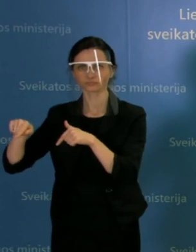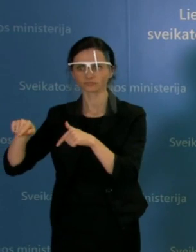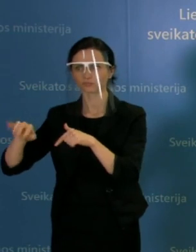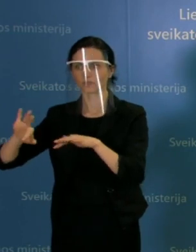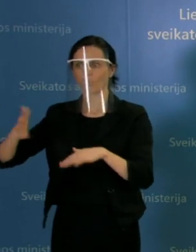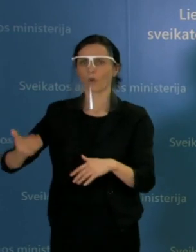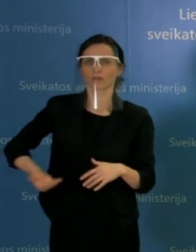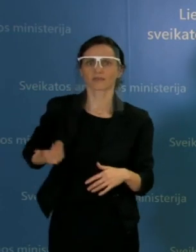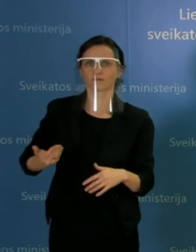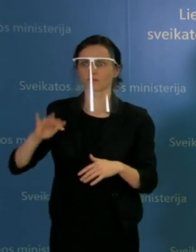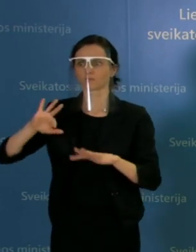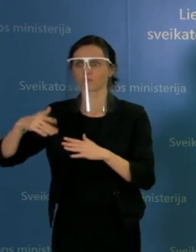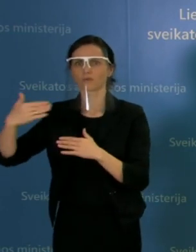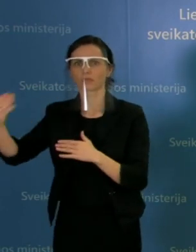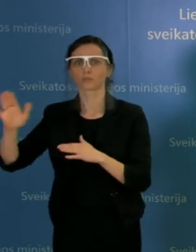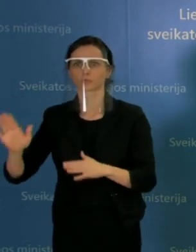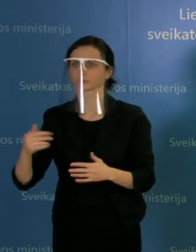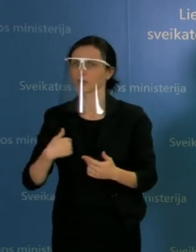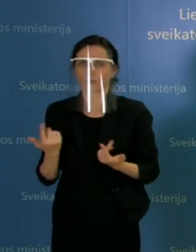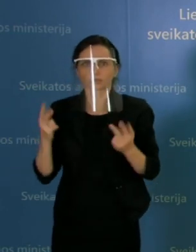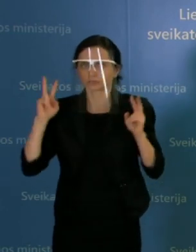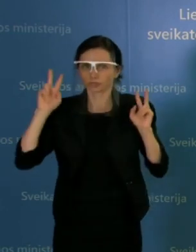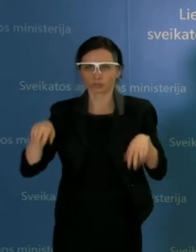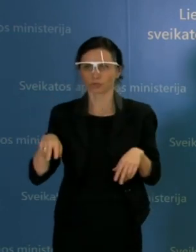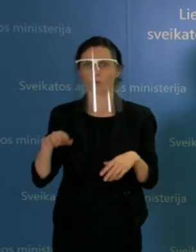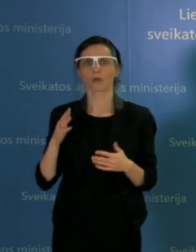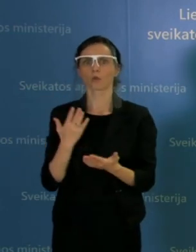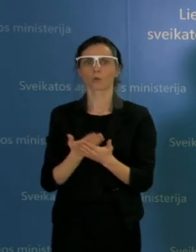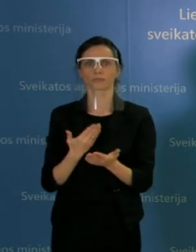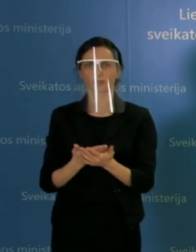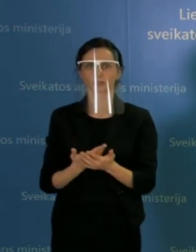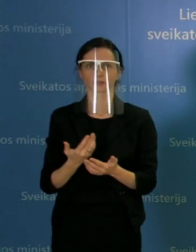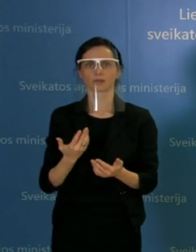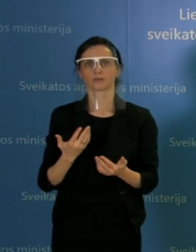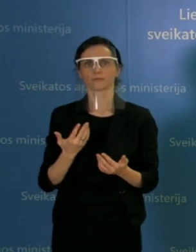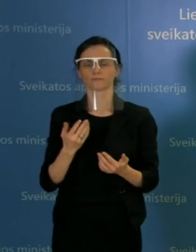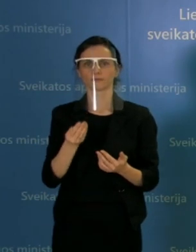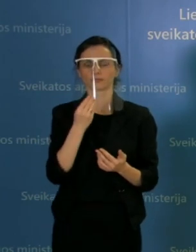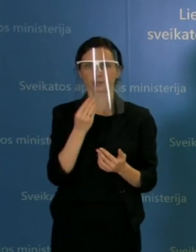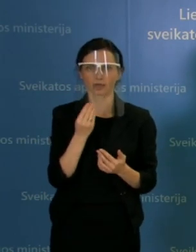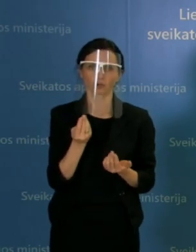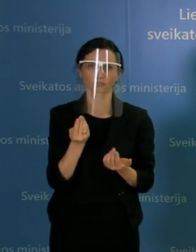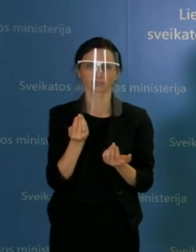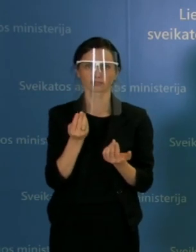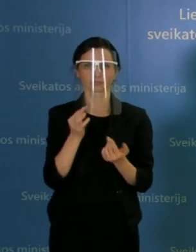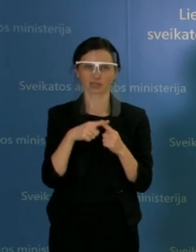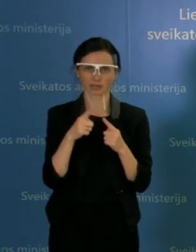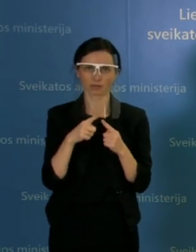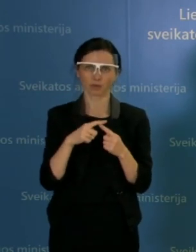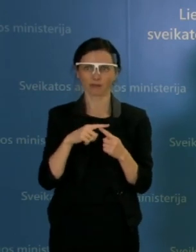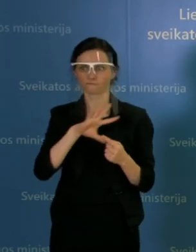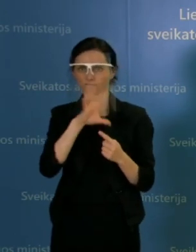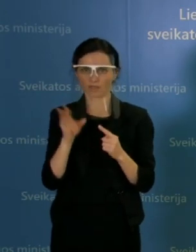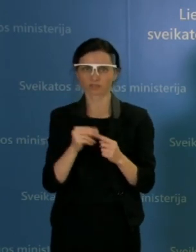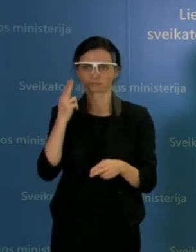žveirelių likimo priims valstybinė maisto veterinarijos tarnybą, kurie įvertins rizikas ir, aišku, kad jie